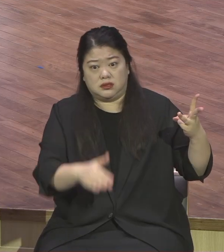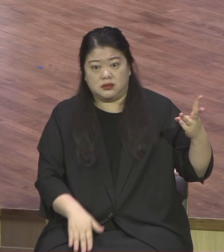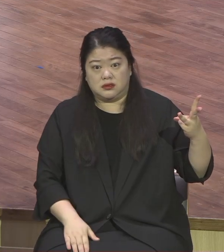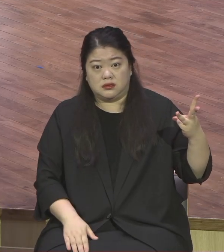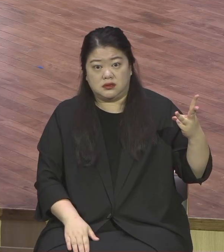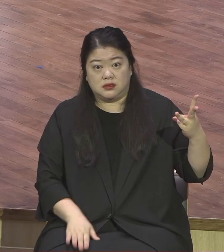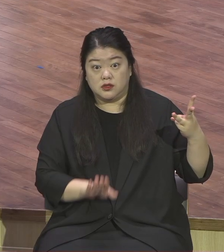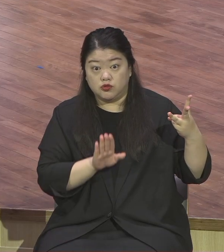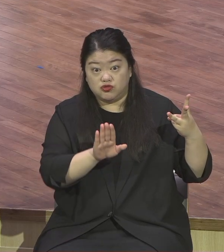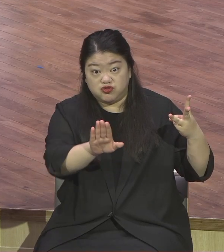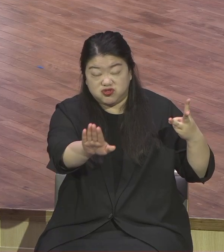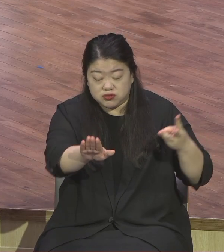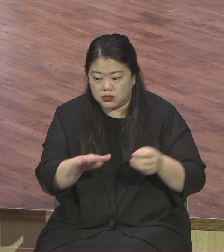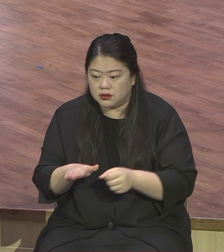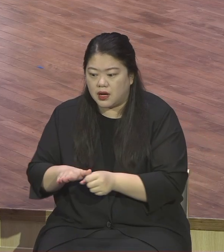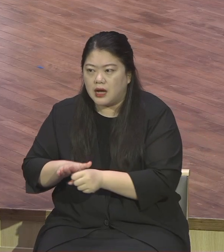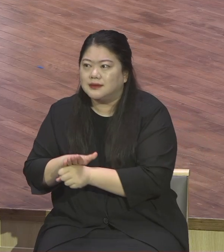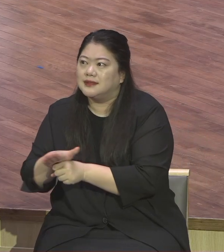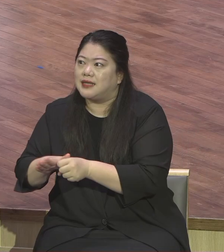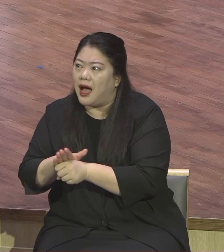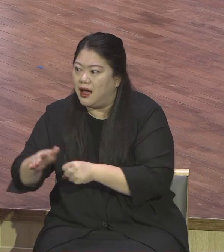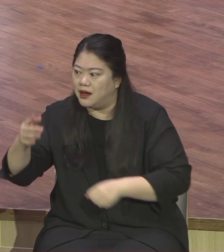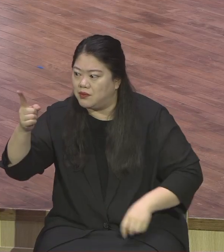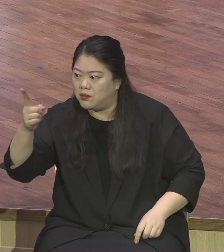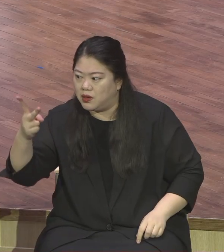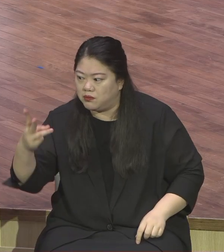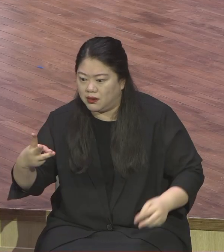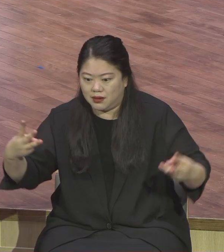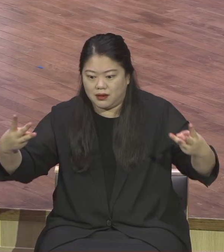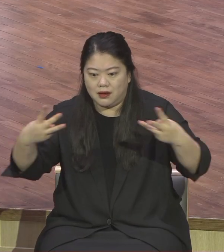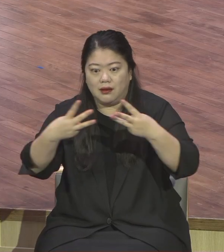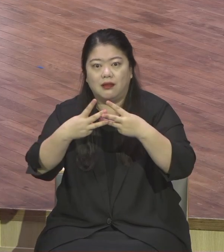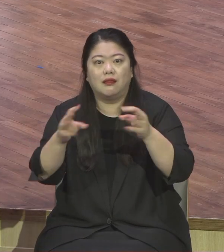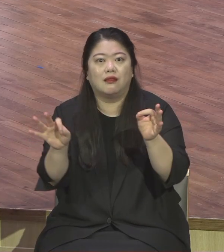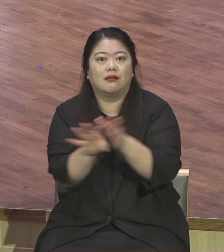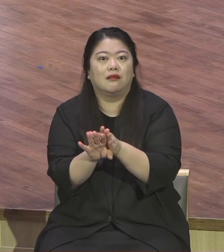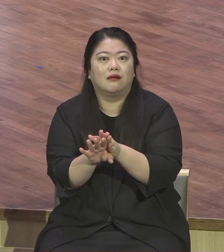과거를 기억하게 말려고 하는 것이 아니라 회복시켜 주시려고